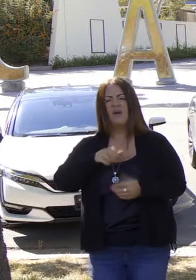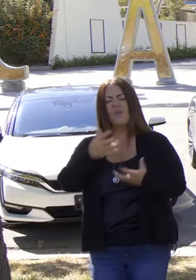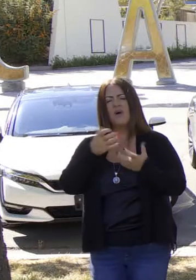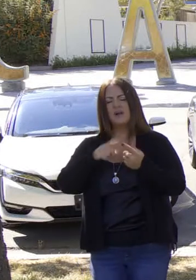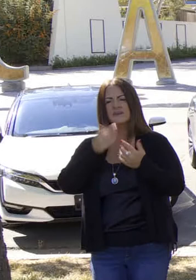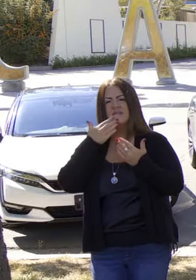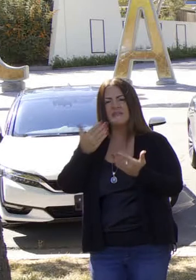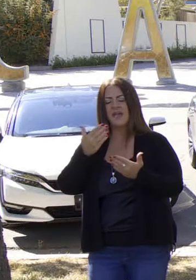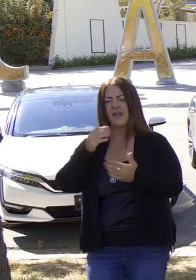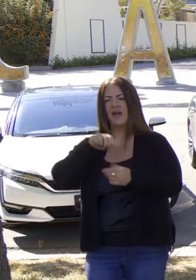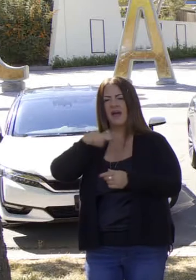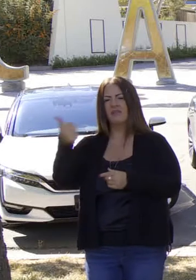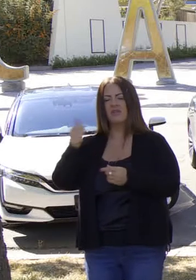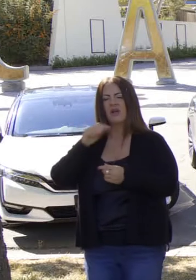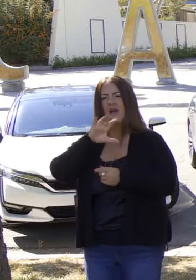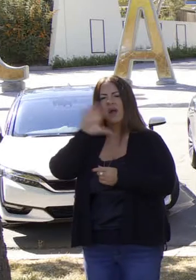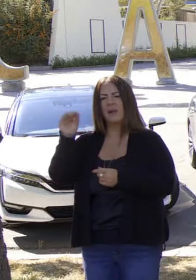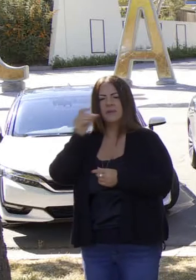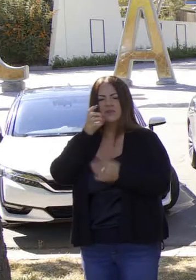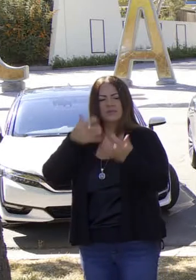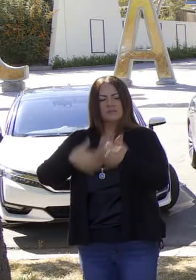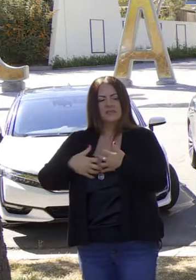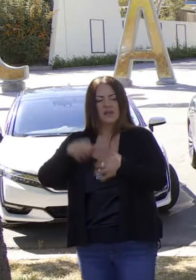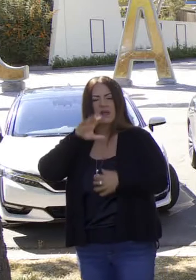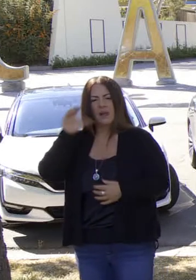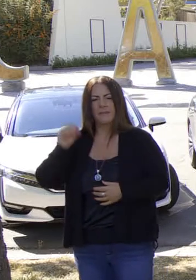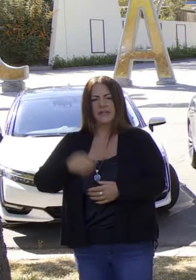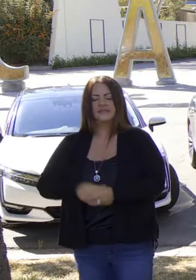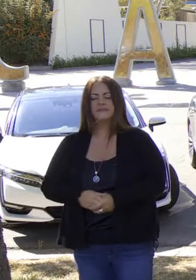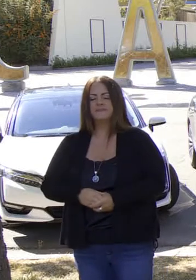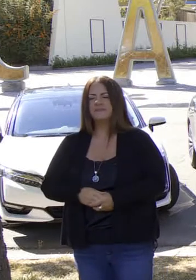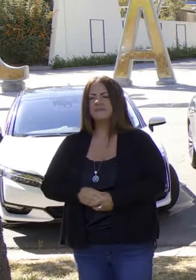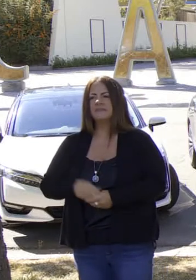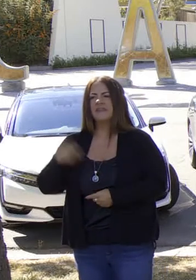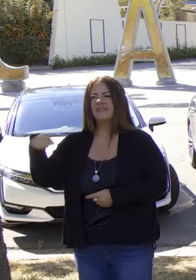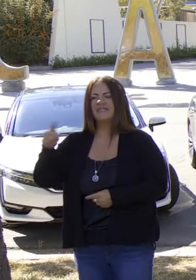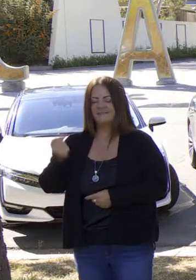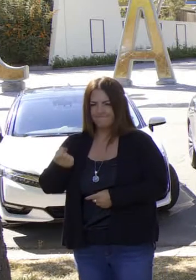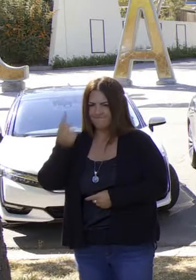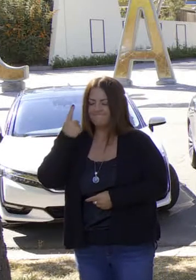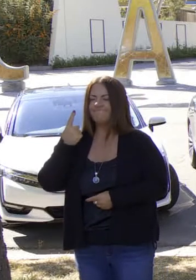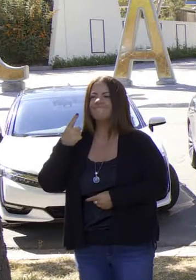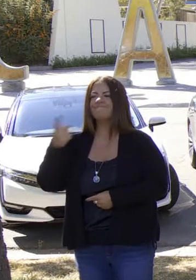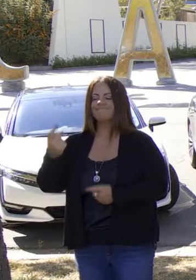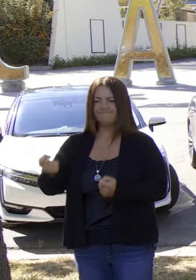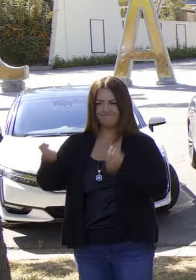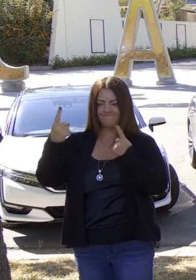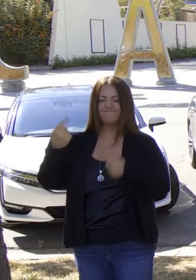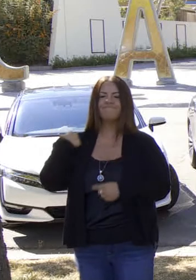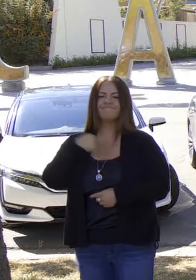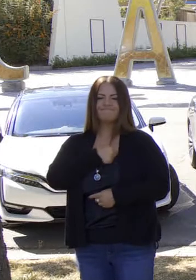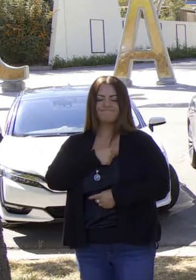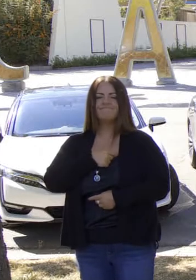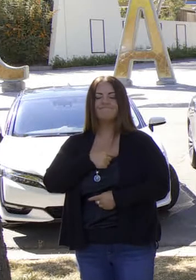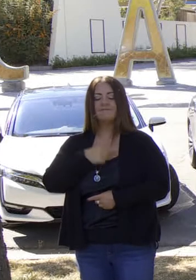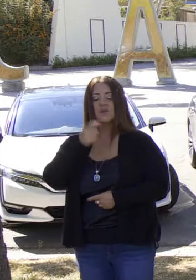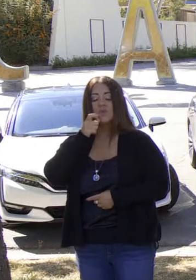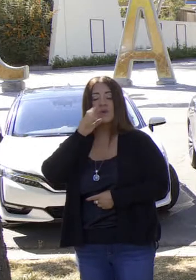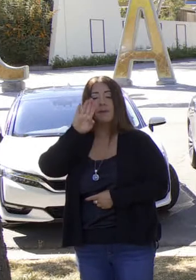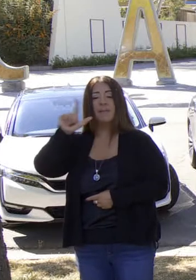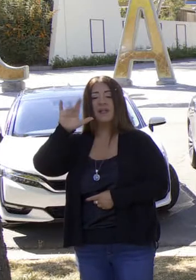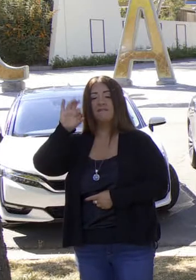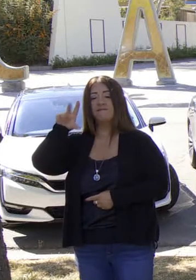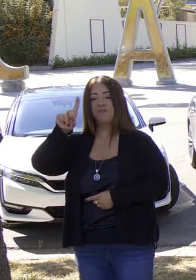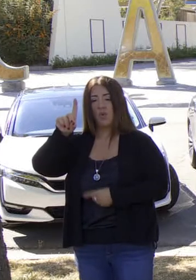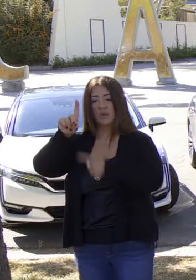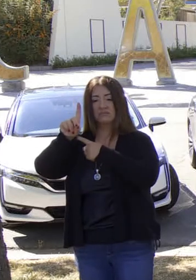gracias en particular a un número de fabricantes de automóviles que entienden y que están comenzando a lograr